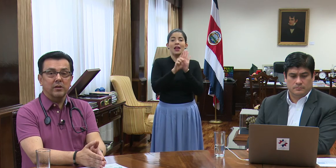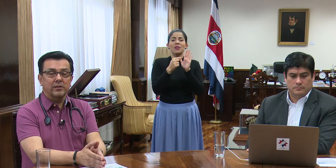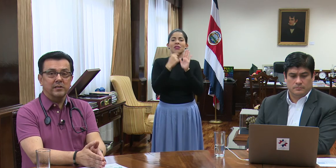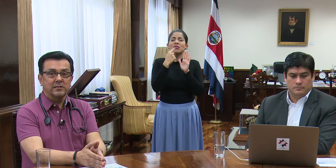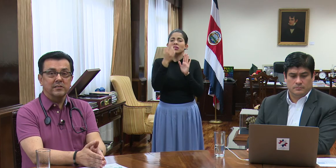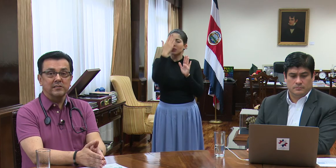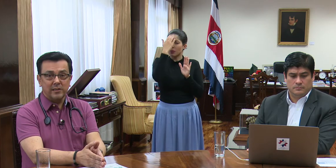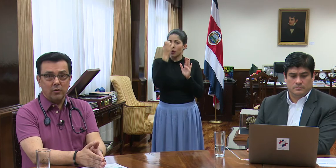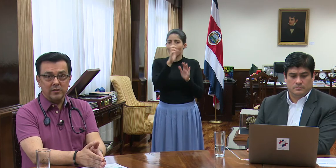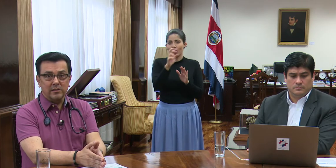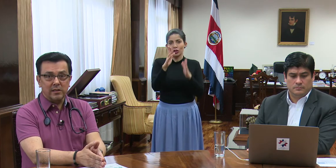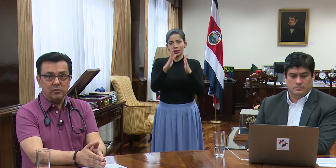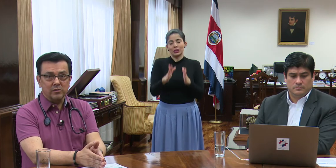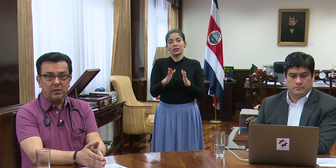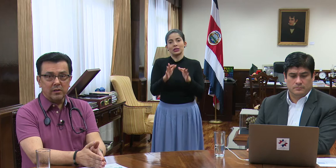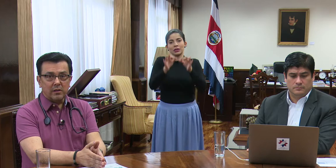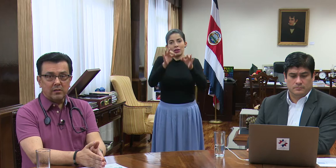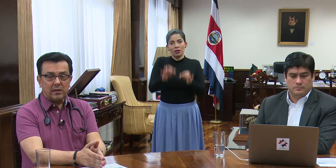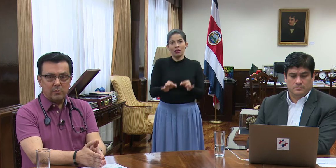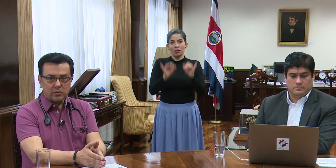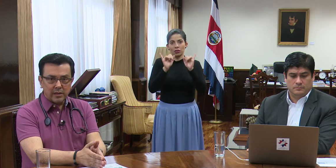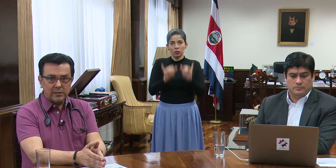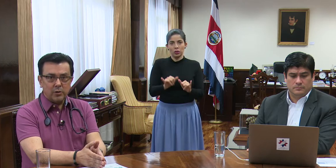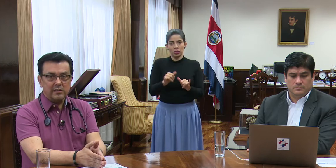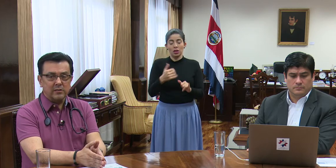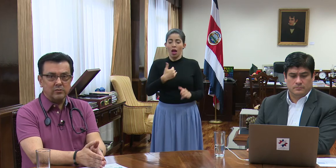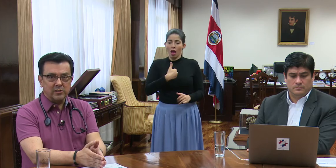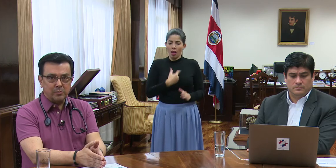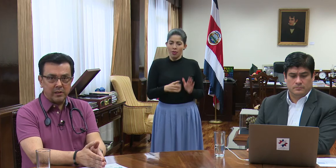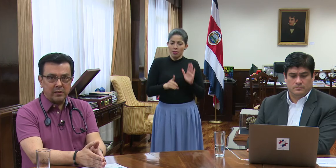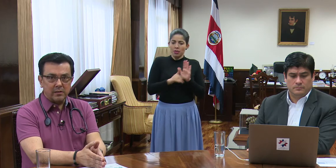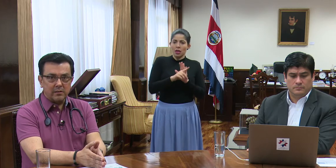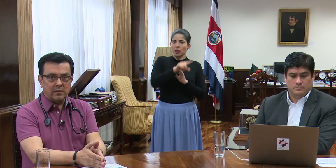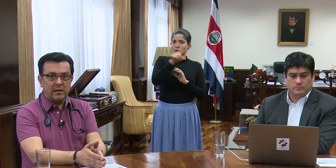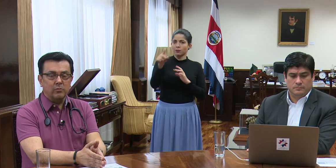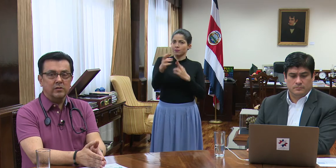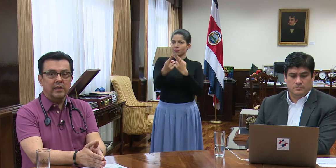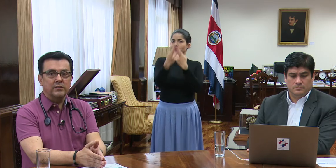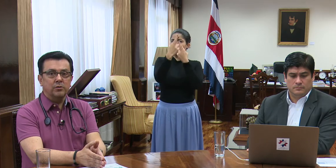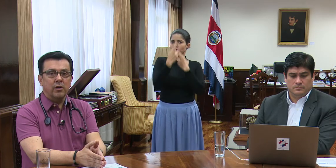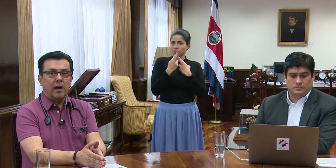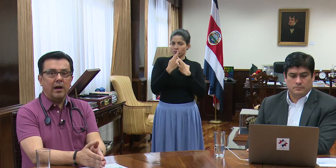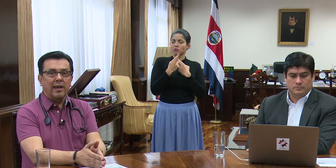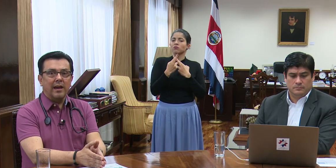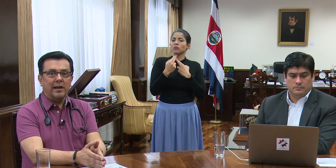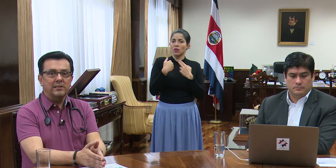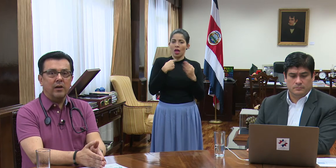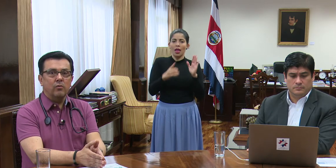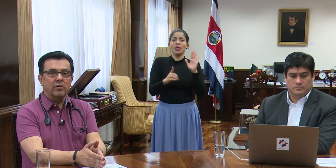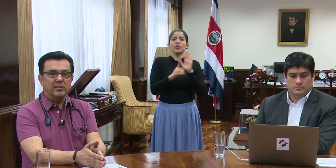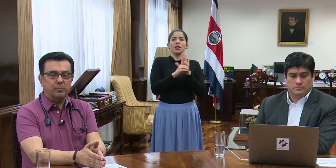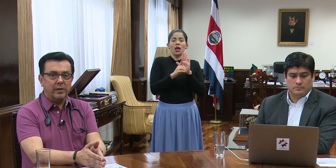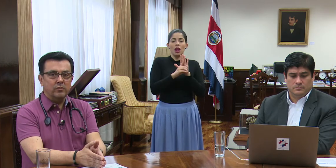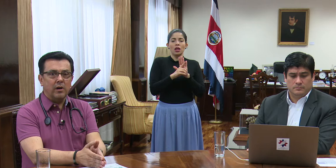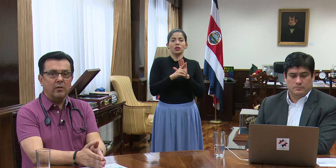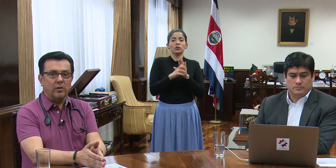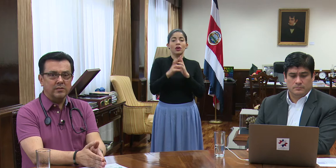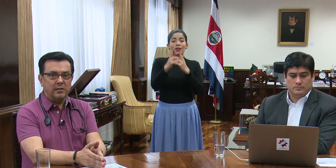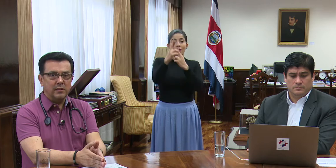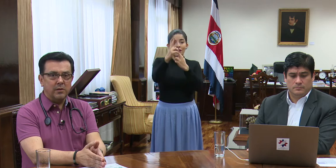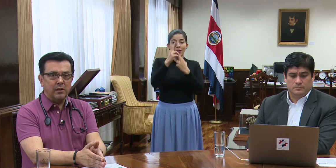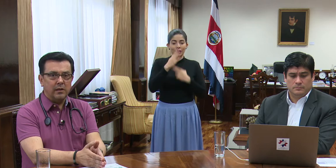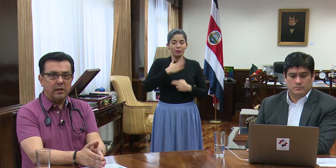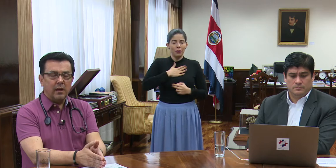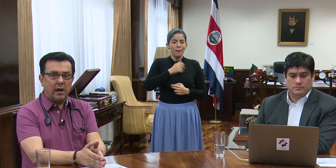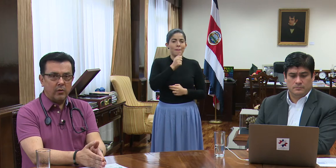porque los costarricenses así lo decidimos. Tenemos derecho a que se nos respete. Tenemos derecho a que haya un respeto a